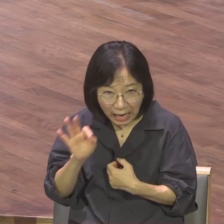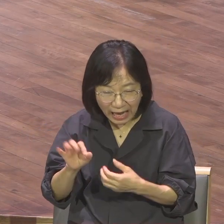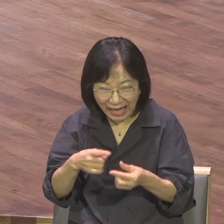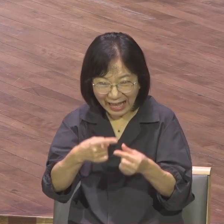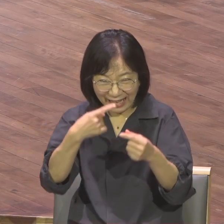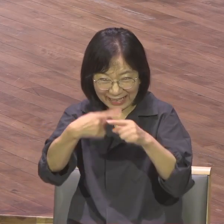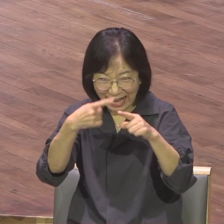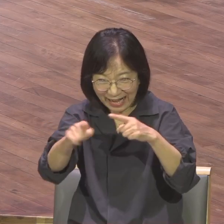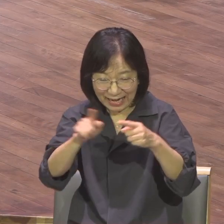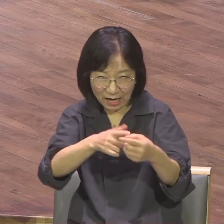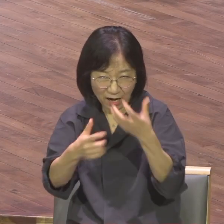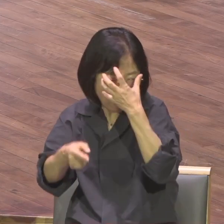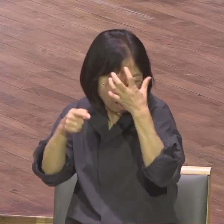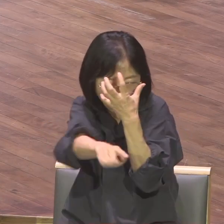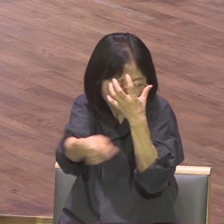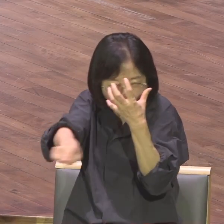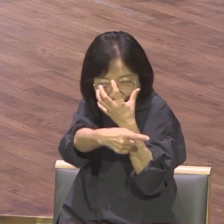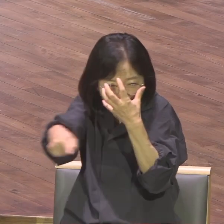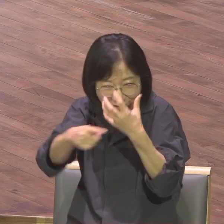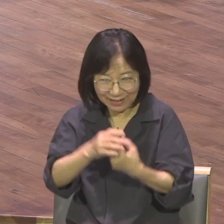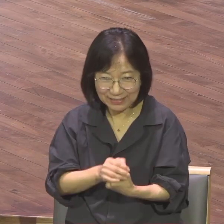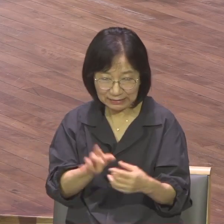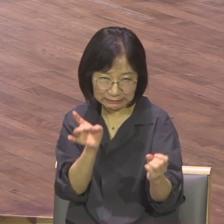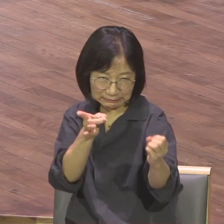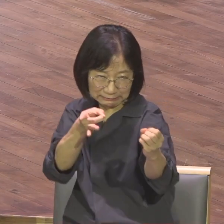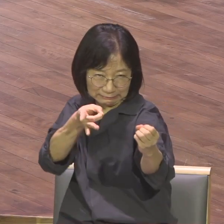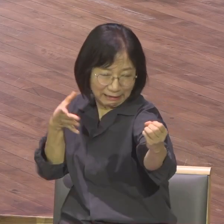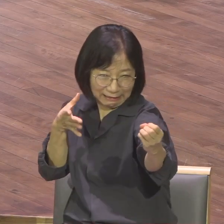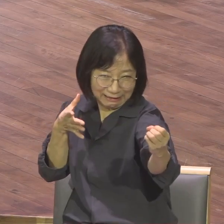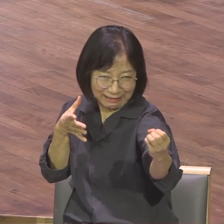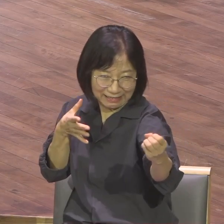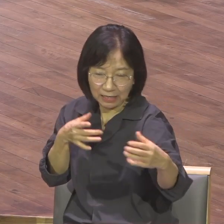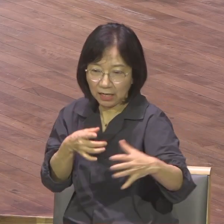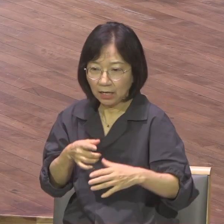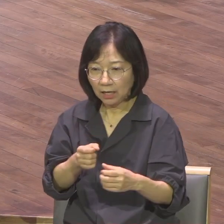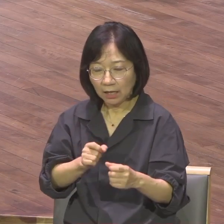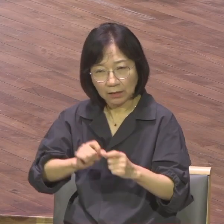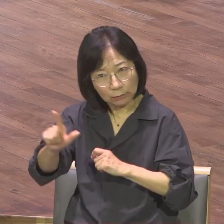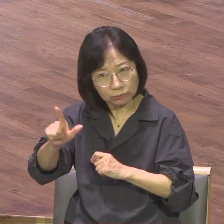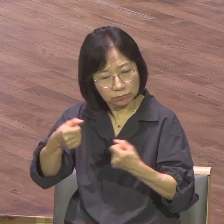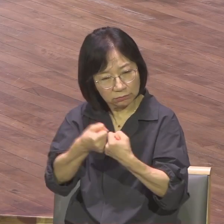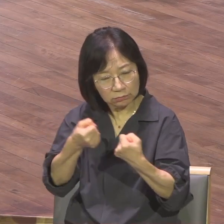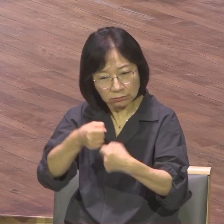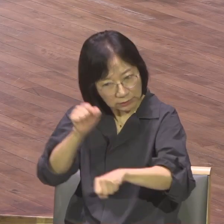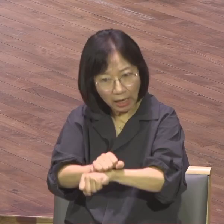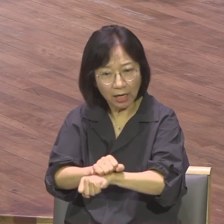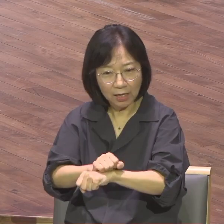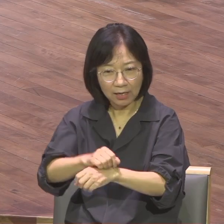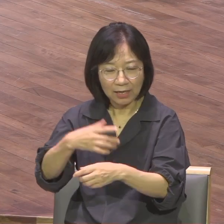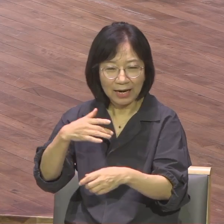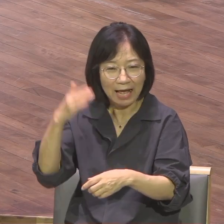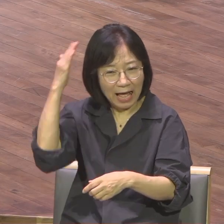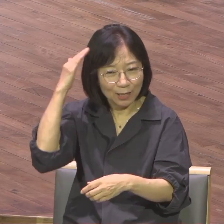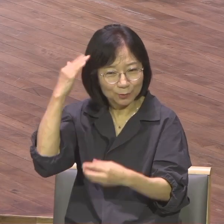싸우는 민족이야 이걸로 금배달 다 땄습니다 지금 그 중에서 특히 양궁